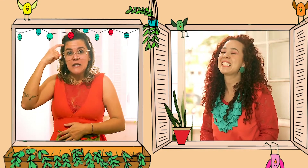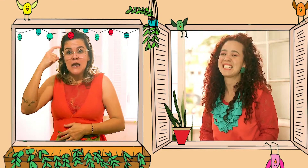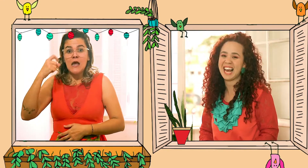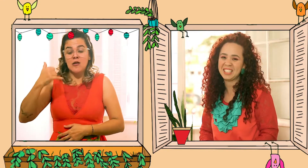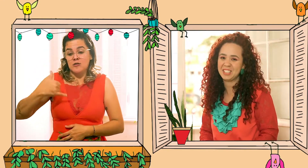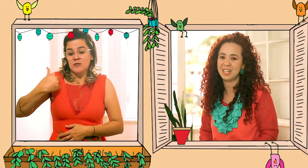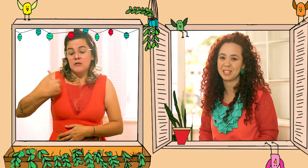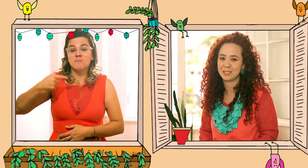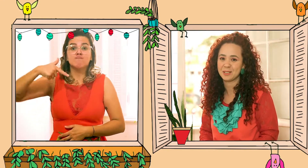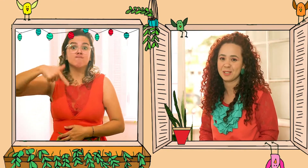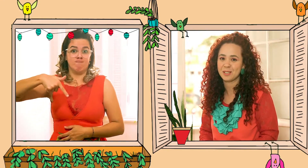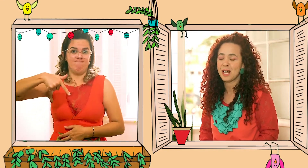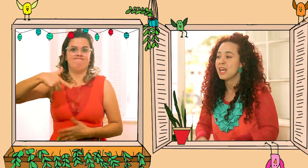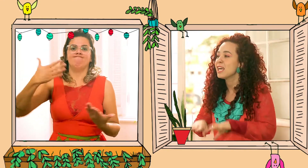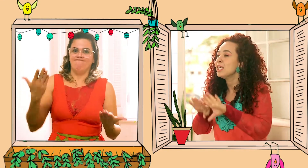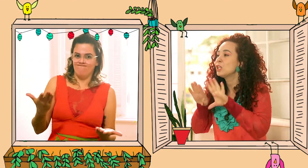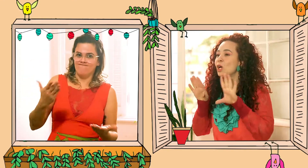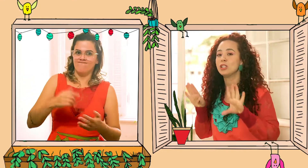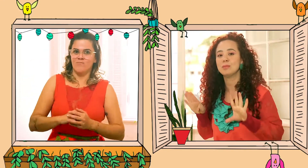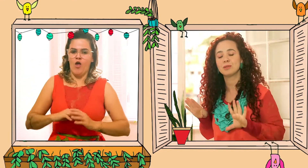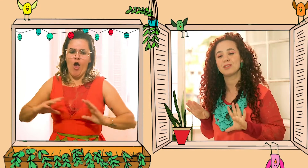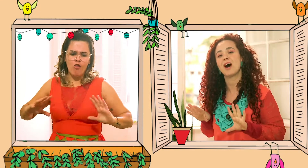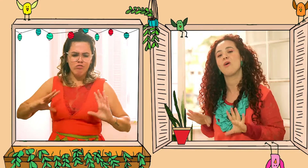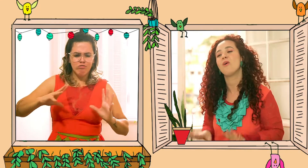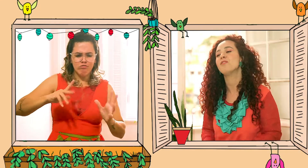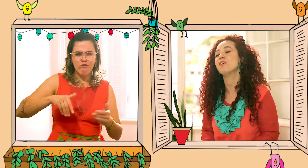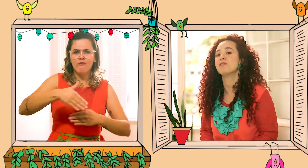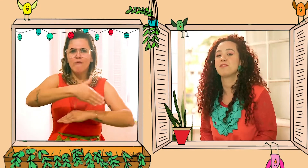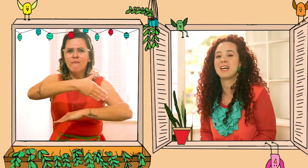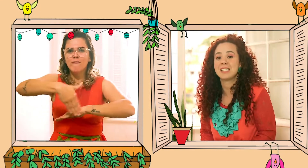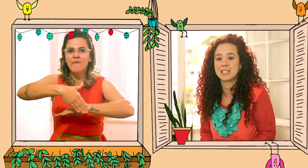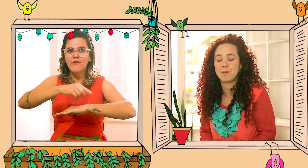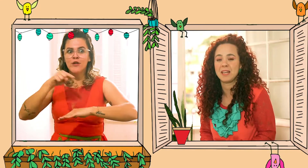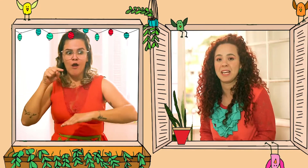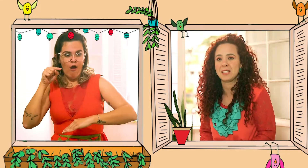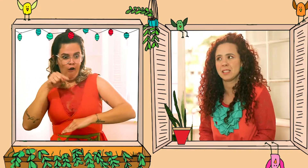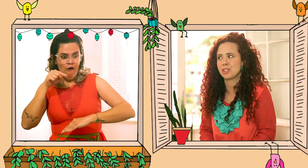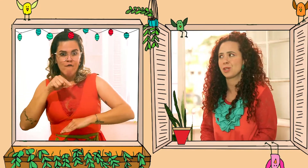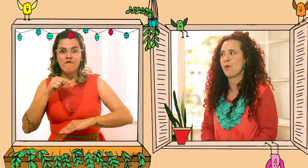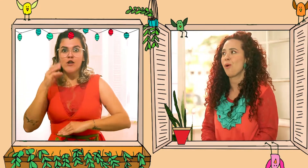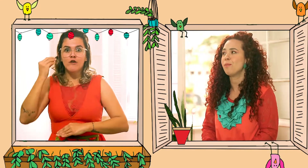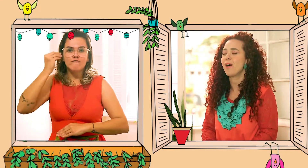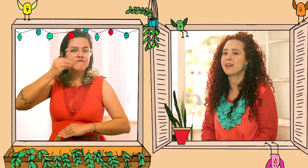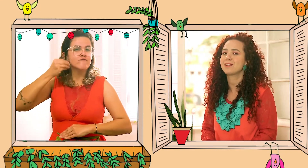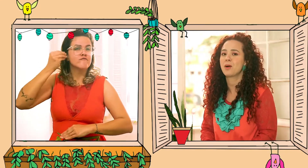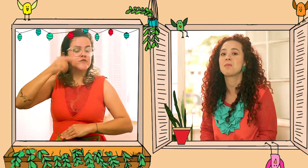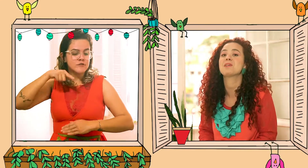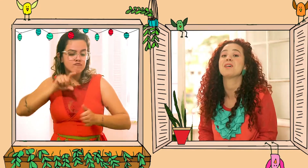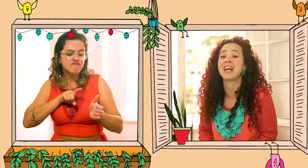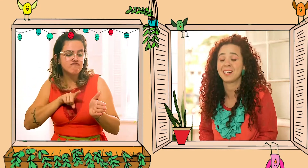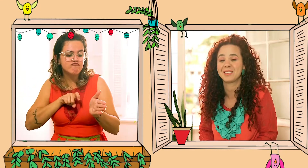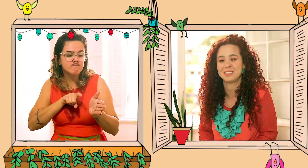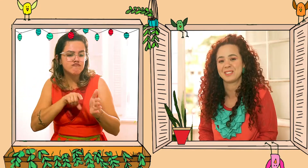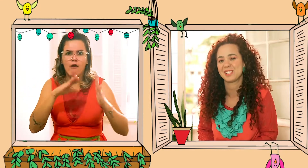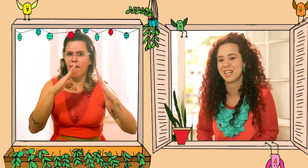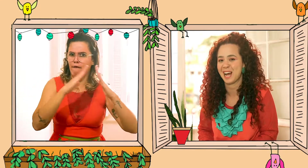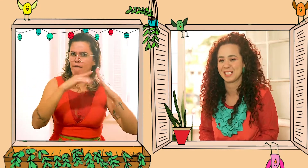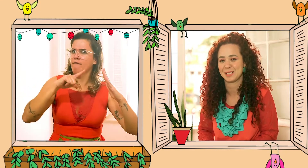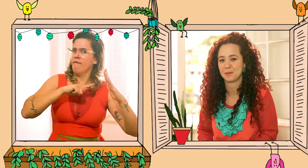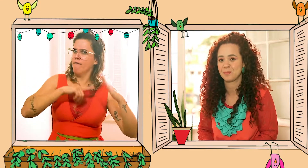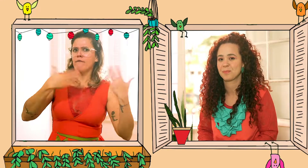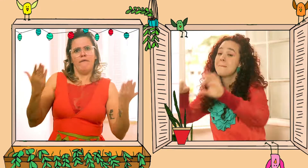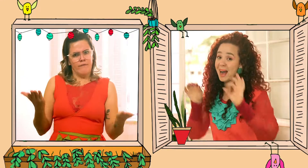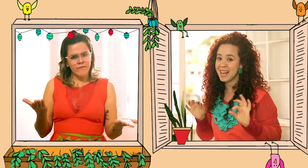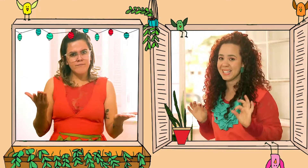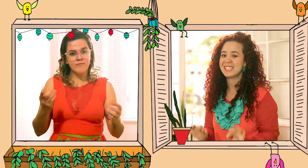ele tinha sete anos. E todo mundo da rua foi viver essa experiência de como era ter um minhocário dentro de